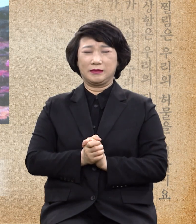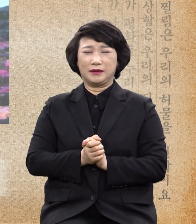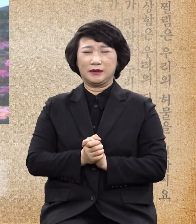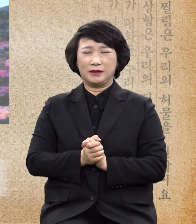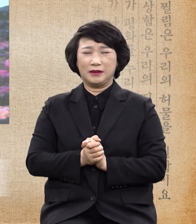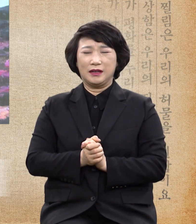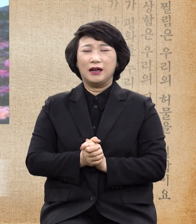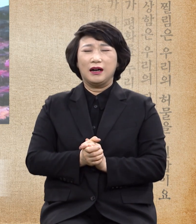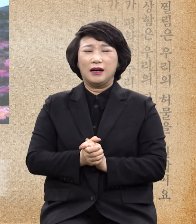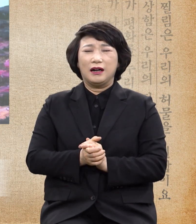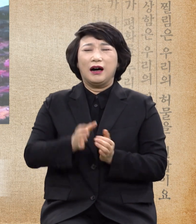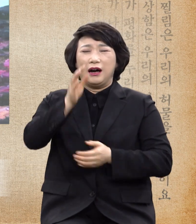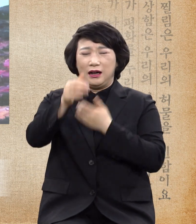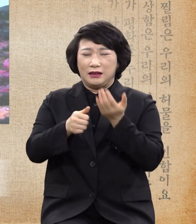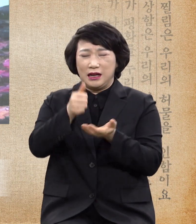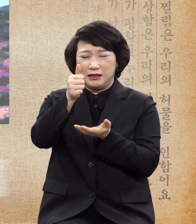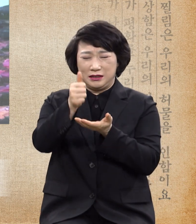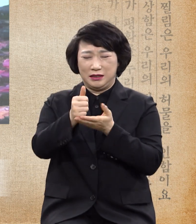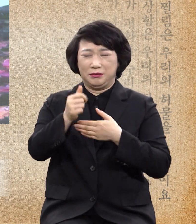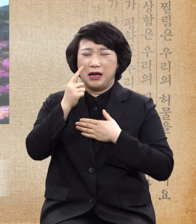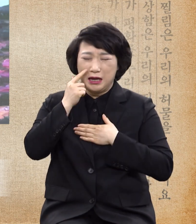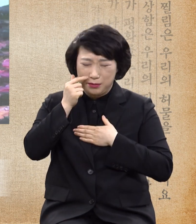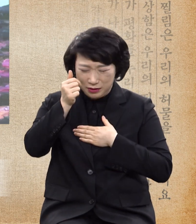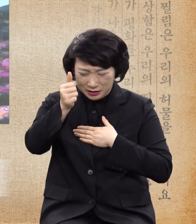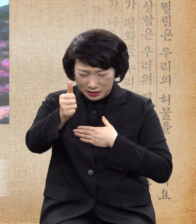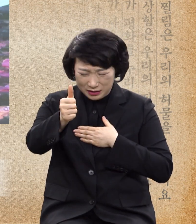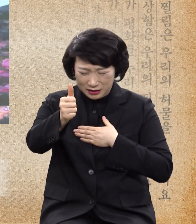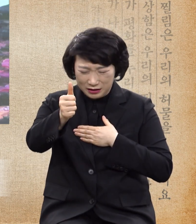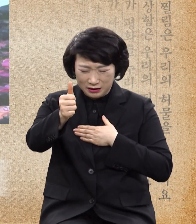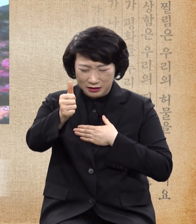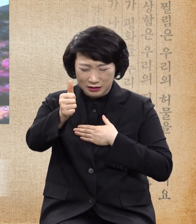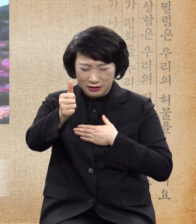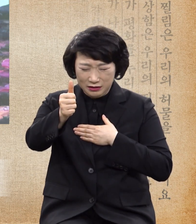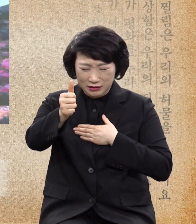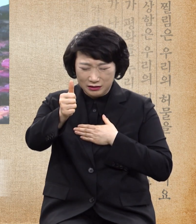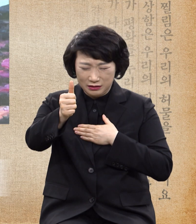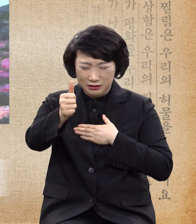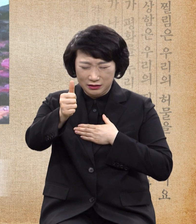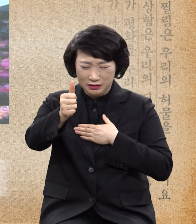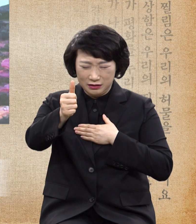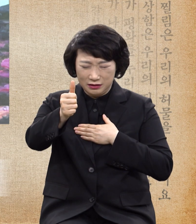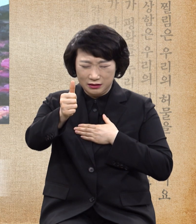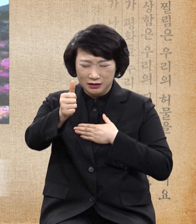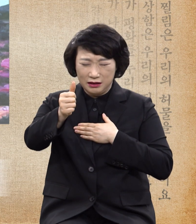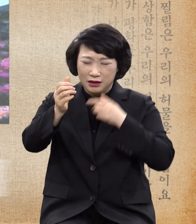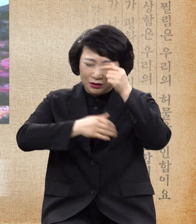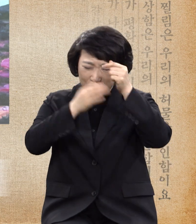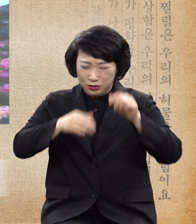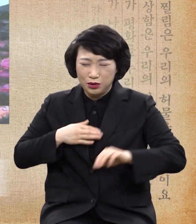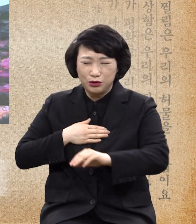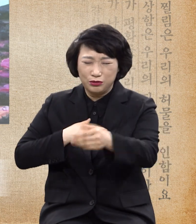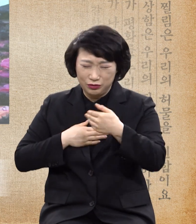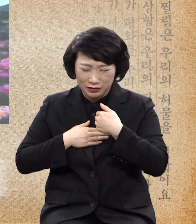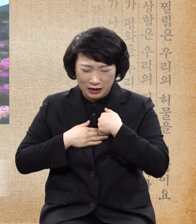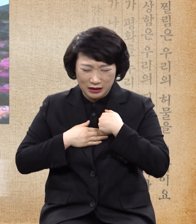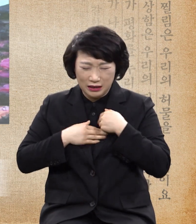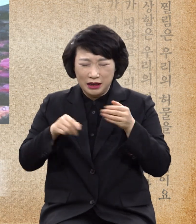하나님 우리 아버지 우리 성도들에게 믿음을